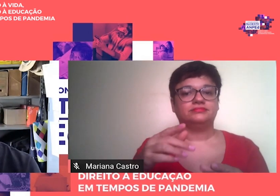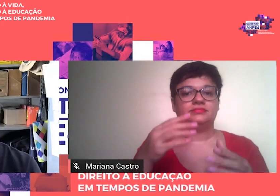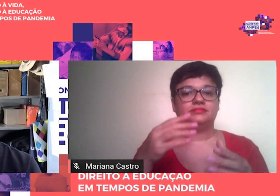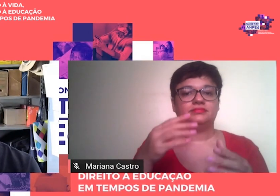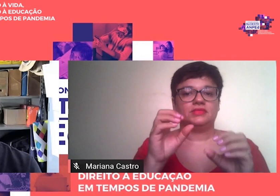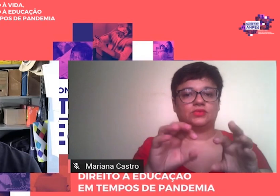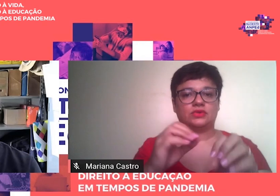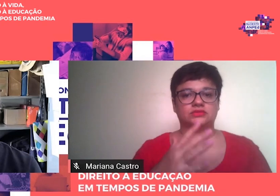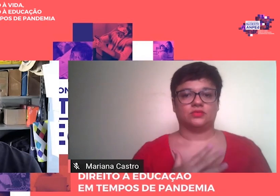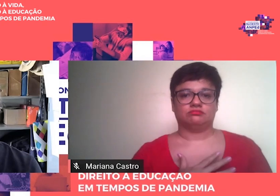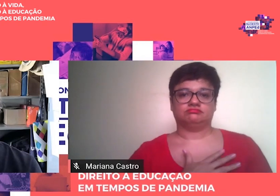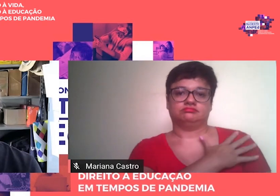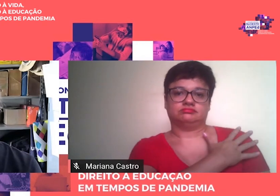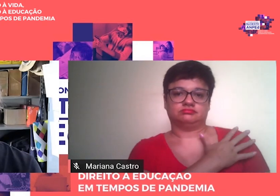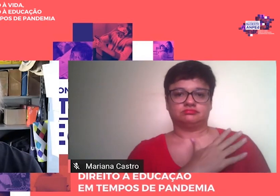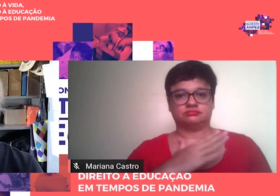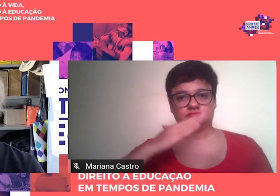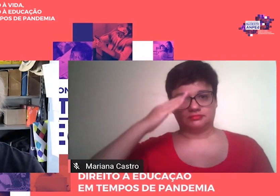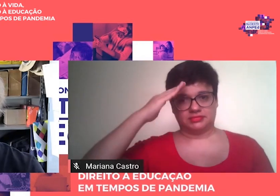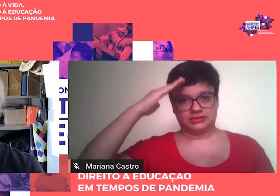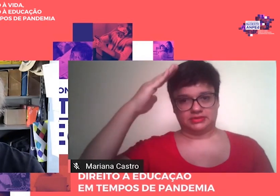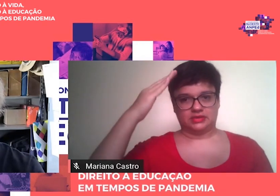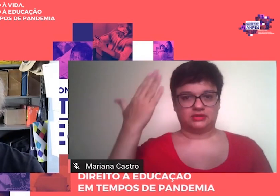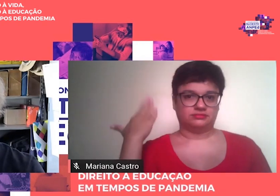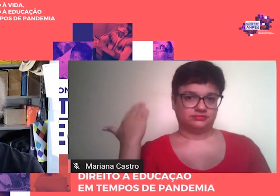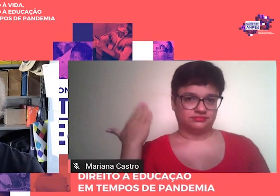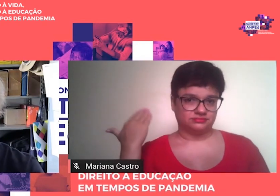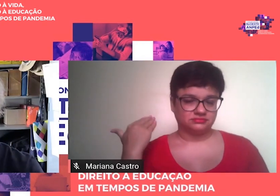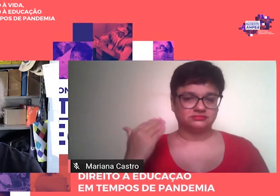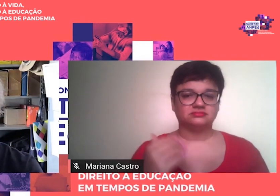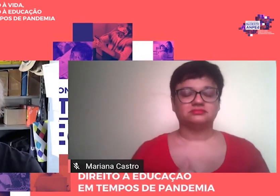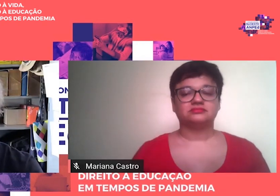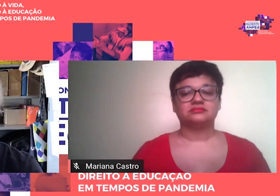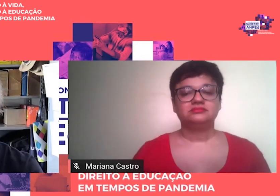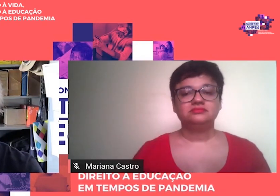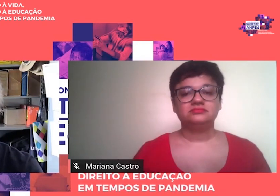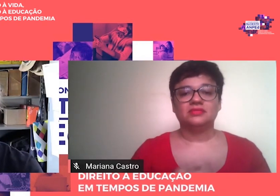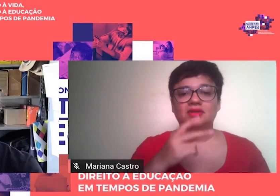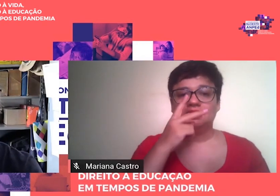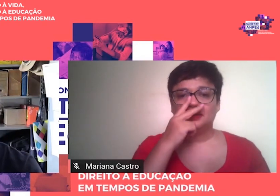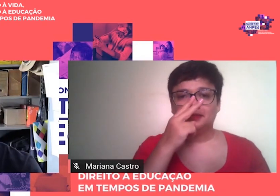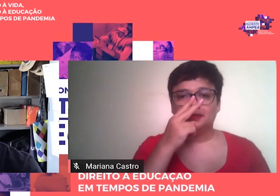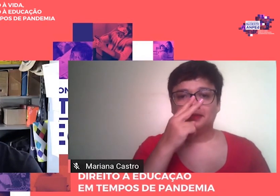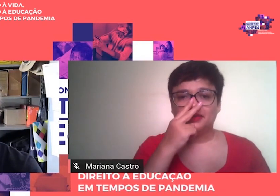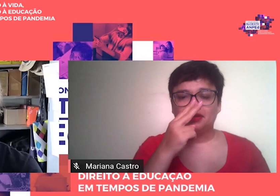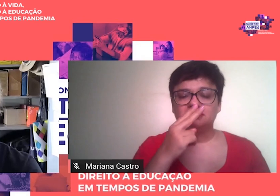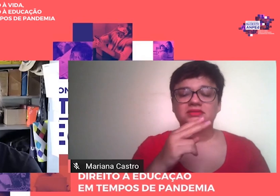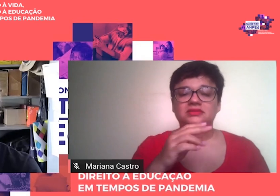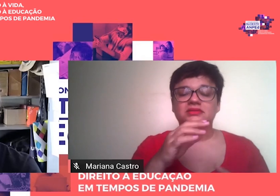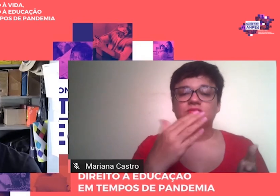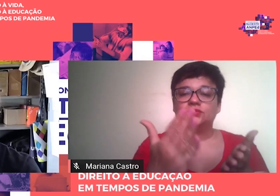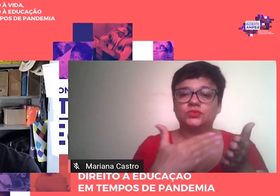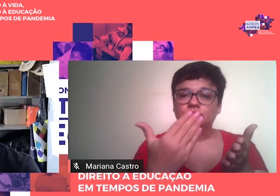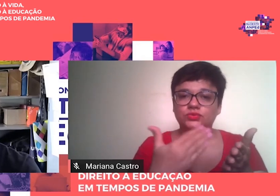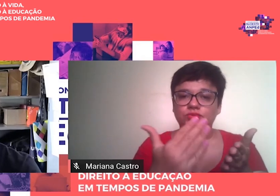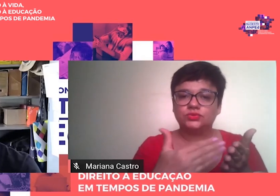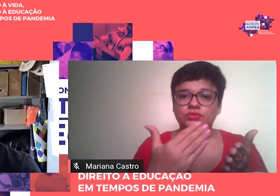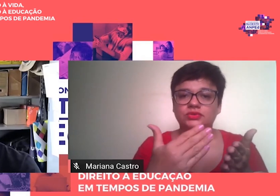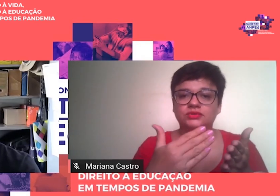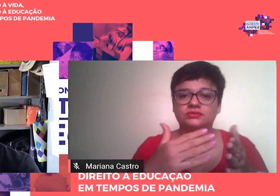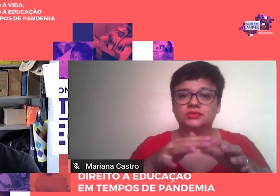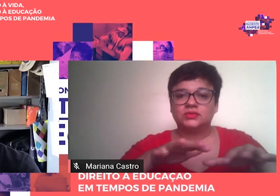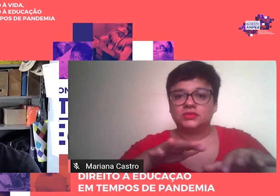Para Saviani, tal visão teria produzido um efeito desmobilizador entre o professorado,